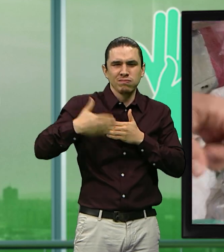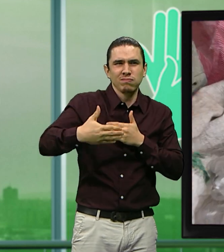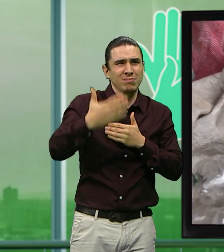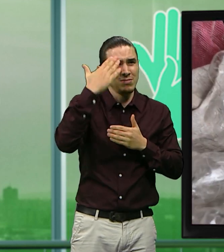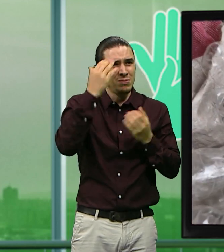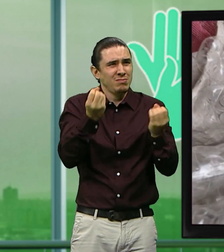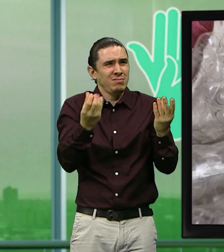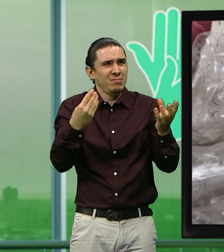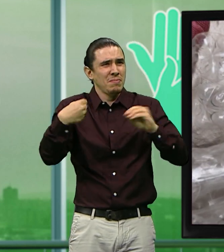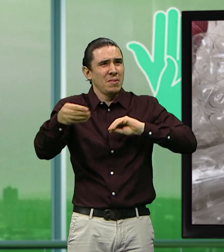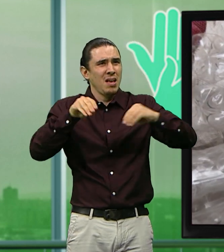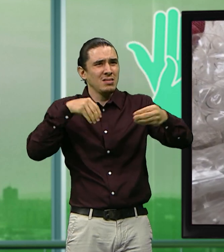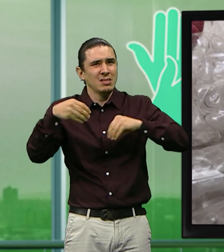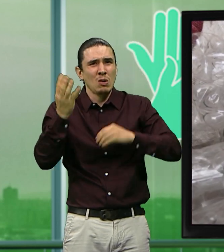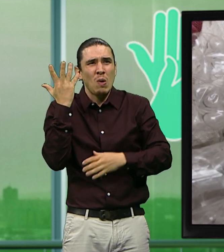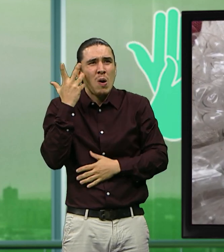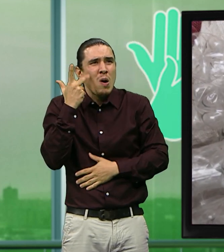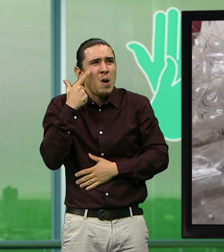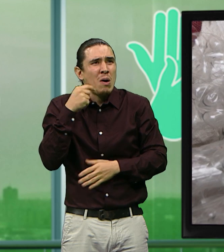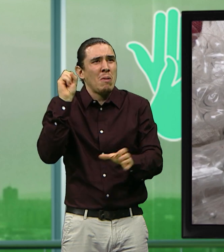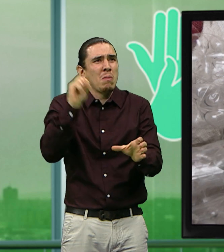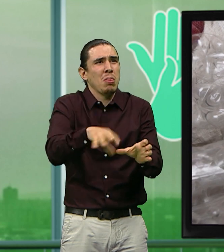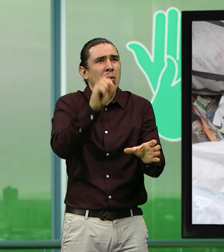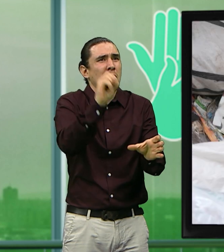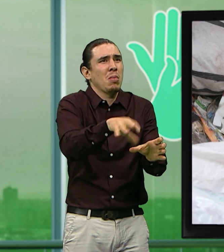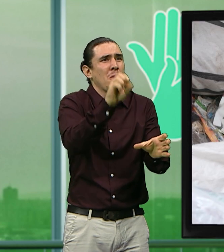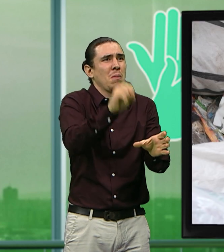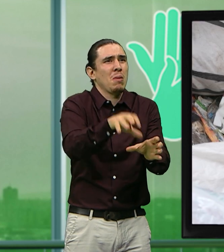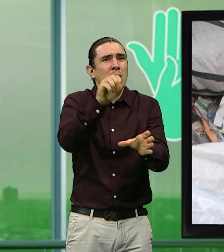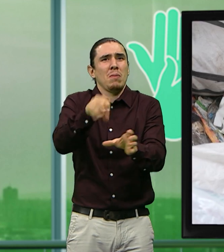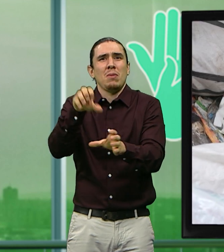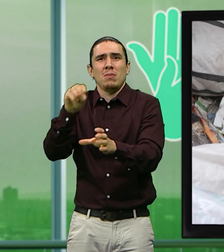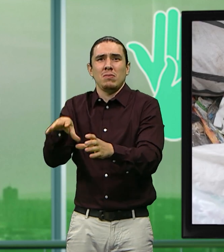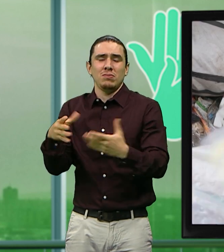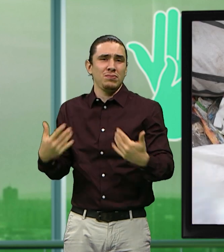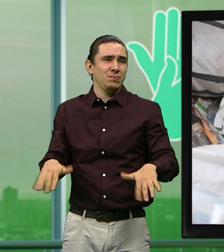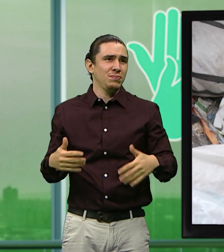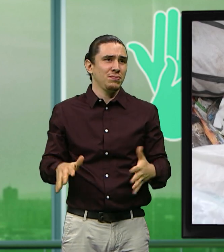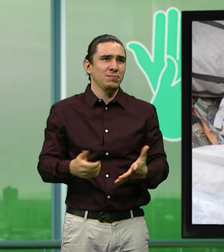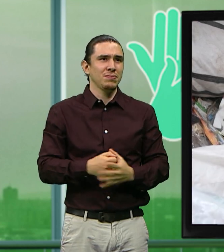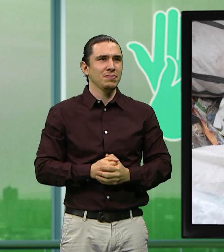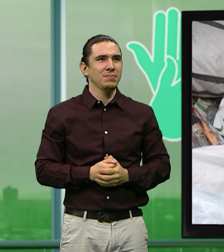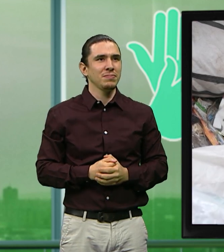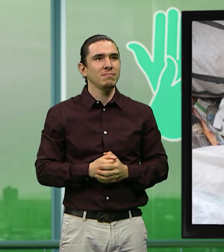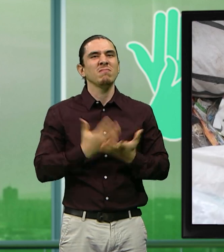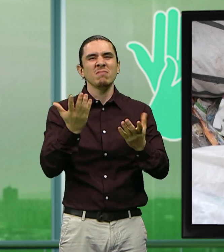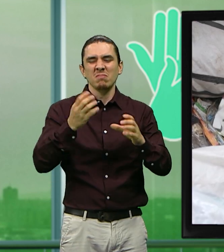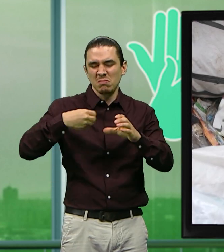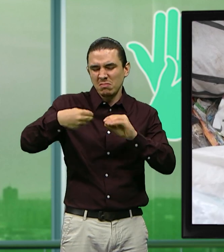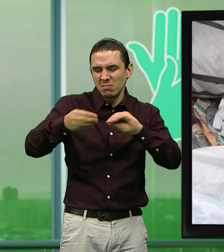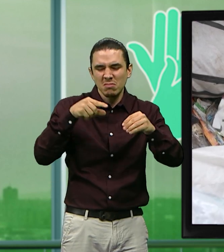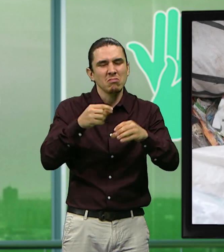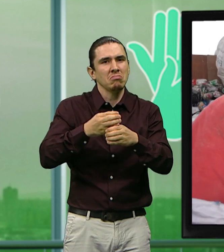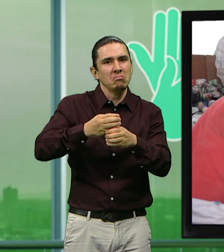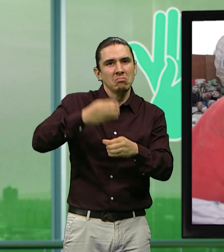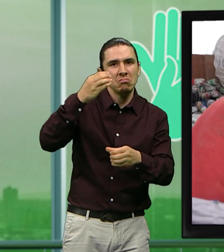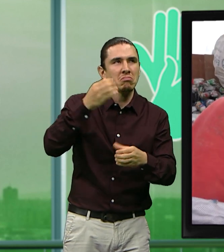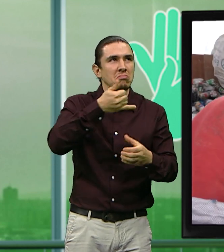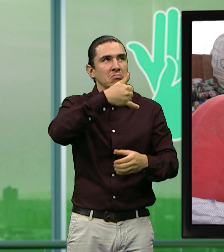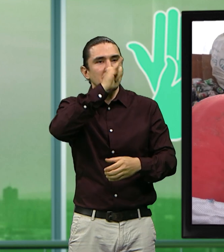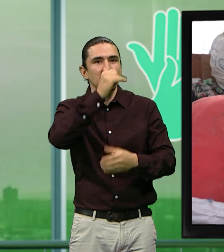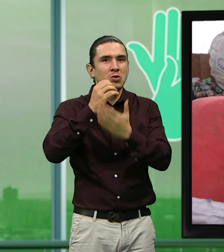día a día de todos los residuos plásticos que generan a diario. Mediante el llenado de botellas plásticas de cualquier tipo, de